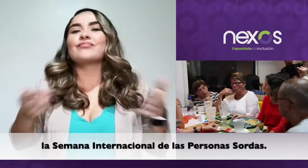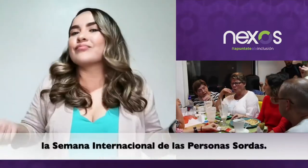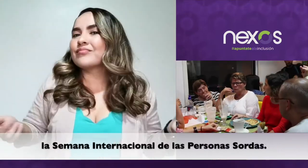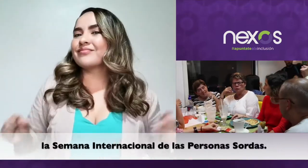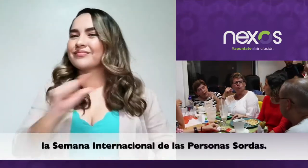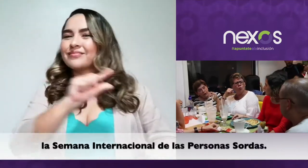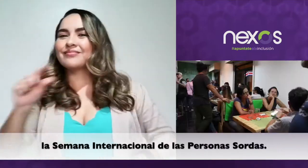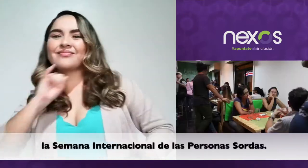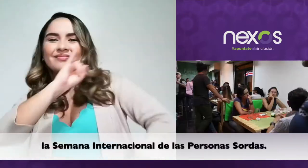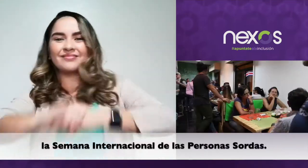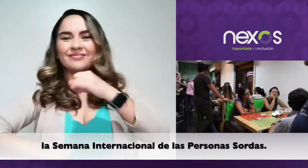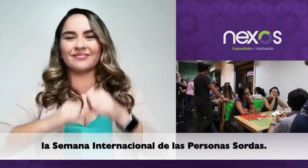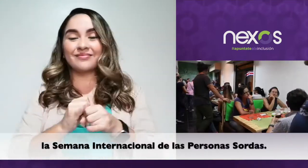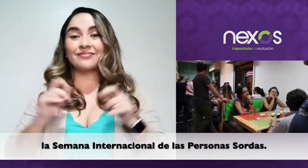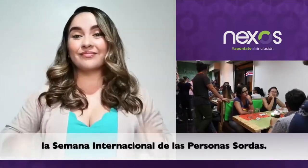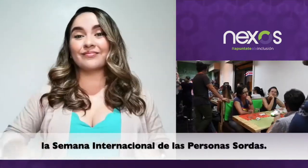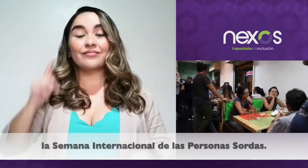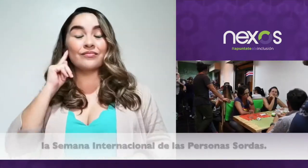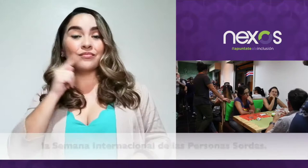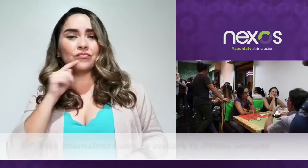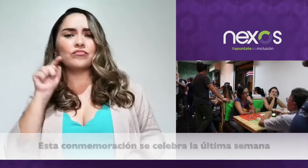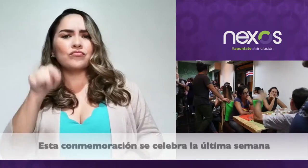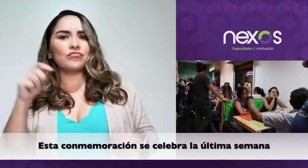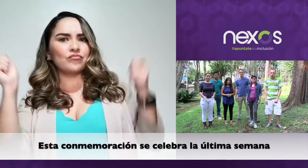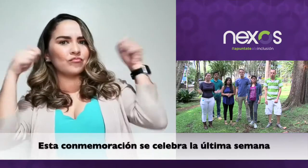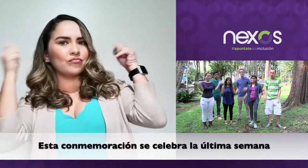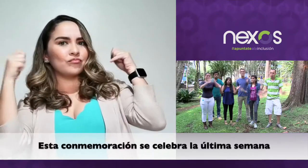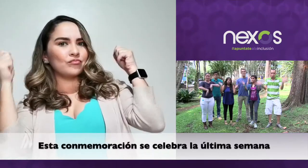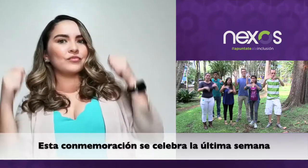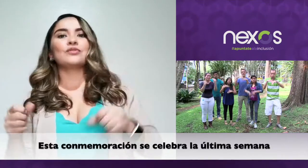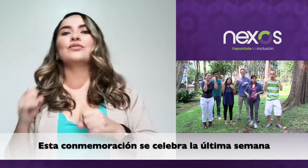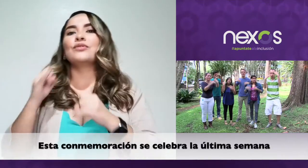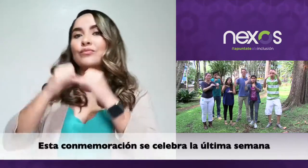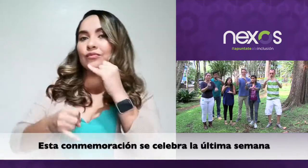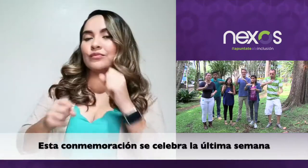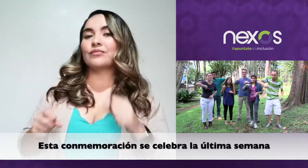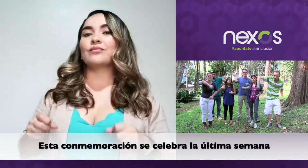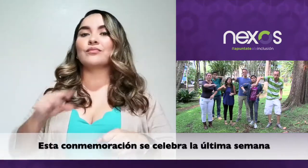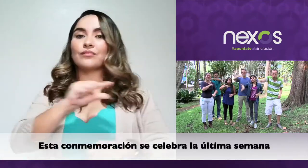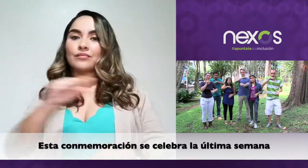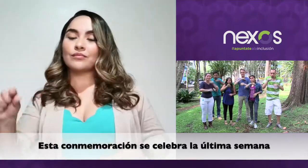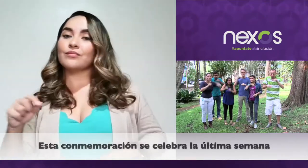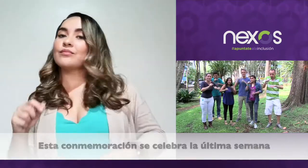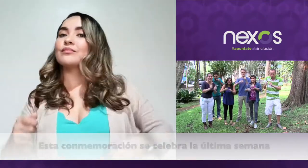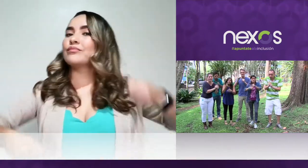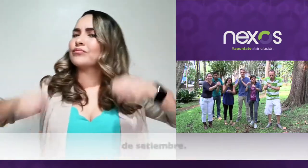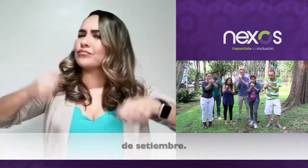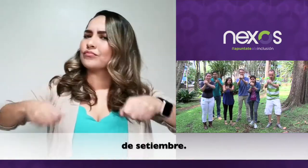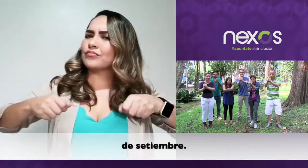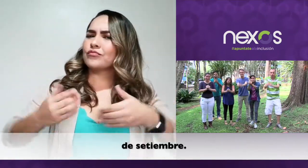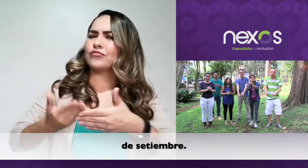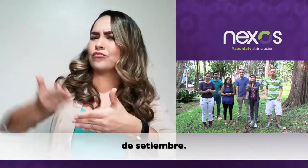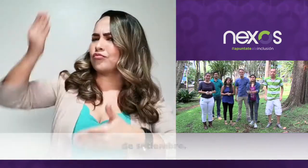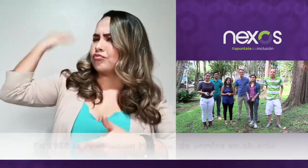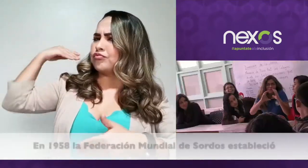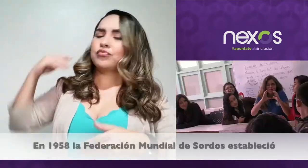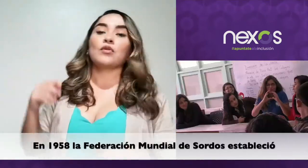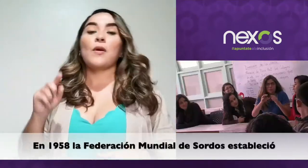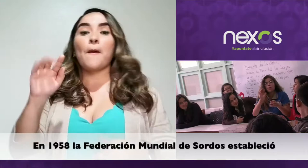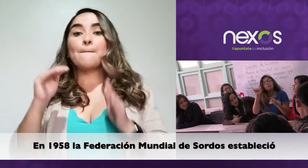Semana Internacional de las Personas Sordas. Esta conmemoración se celebra la última semana de septiembre.